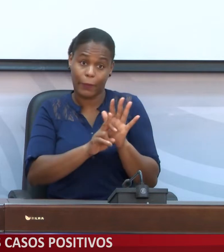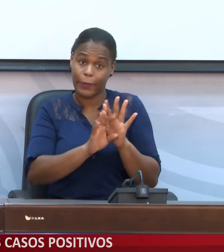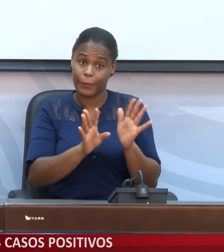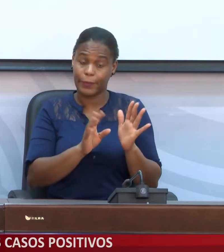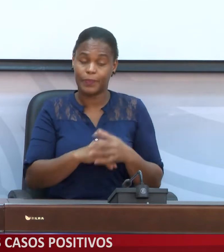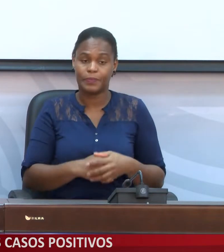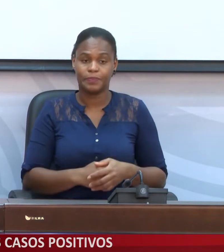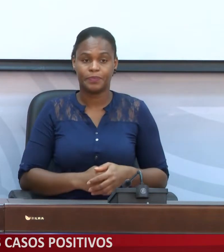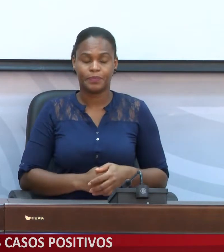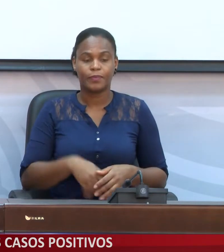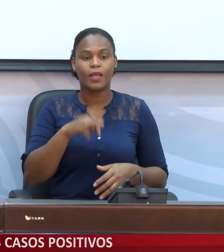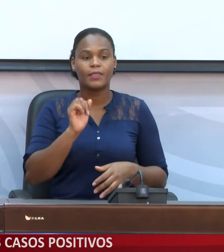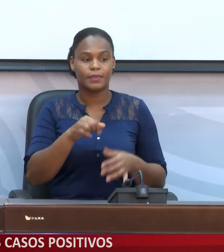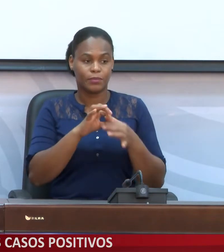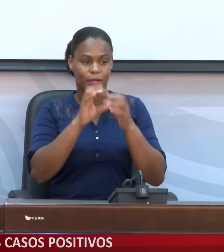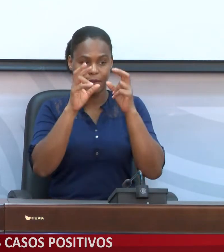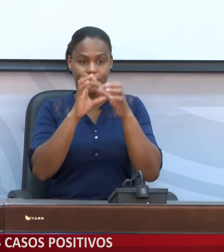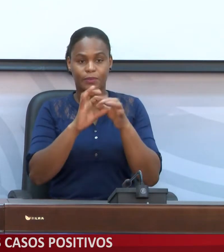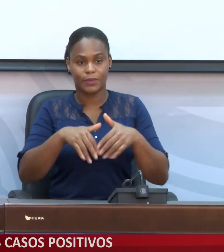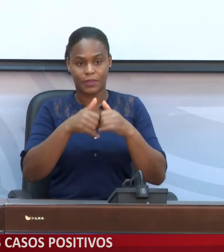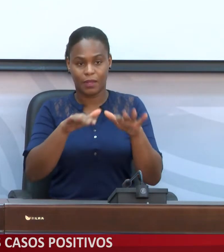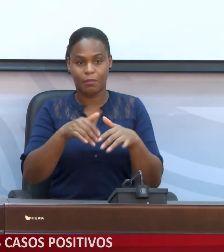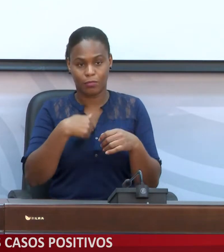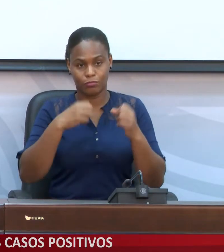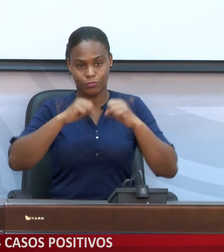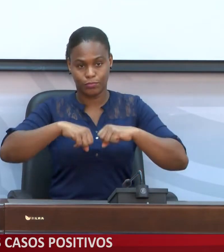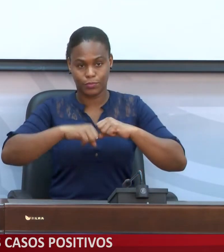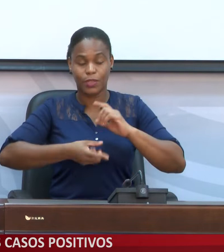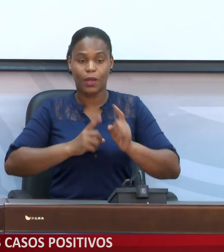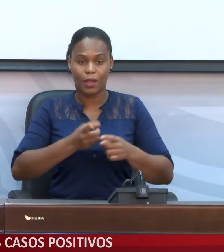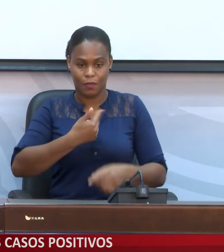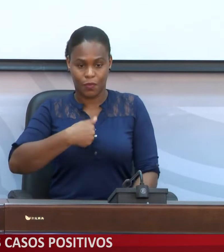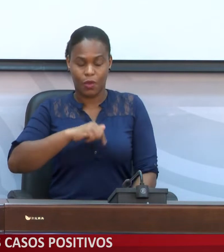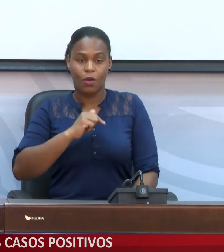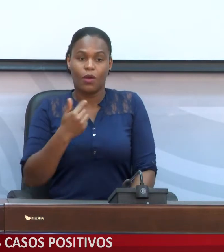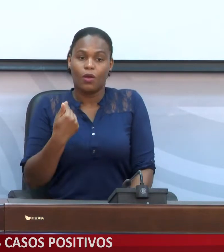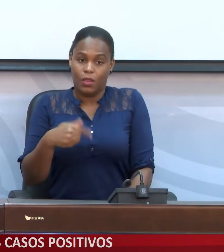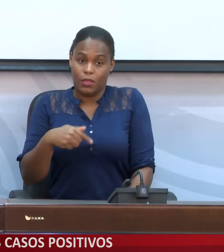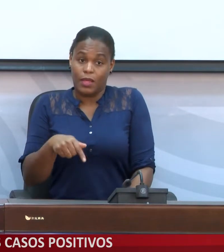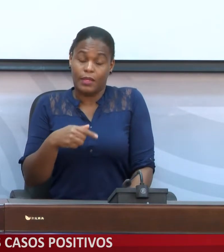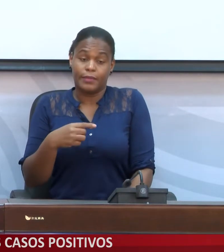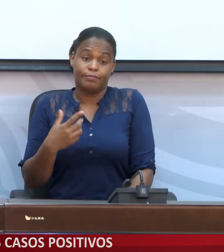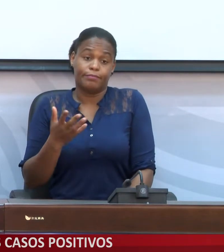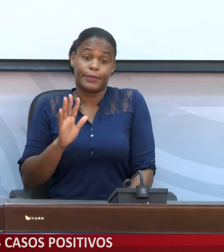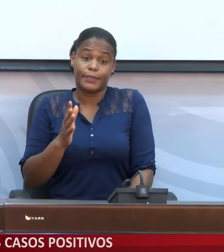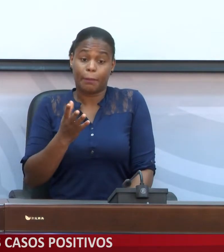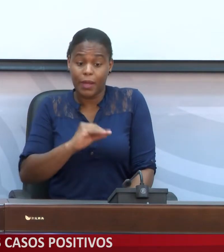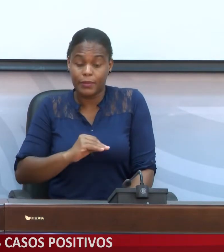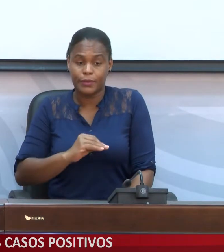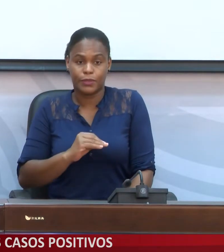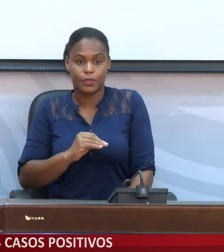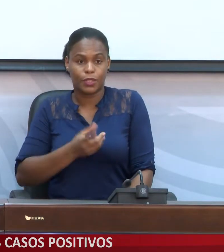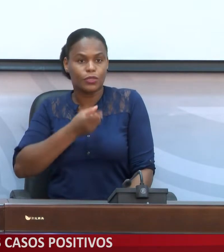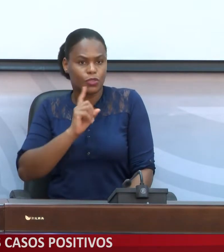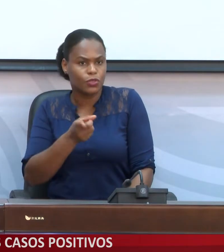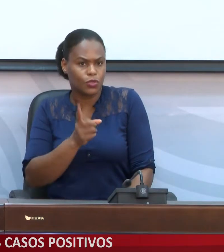Sim, em relação à praia, portanto, eu concordo que temos que ser mais incisivos, ser mais